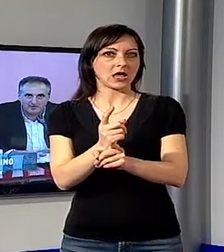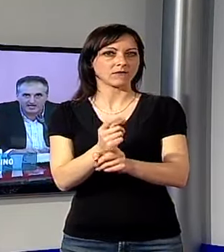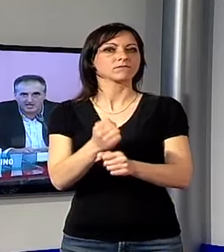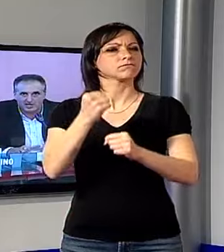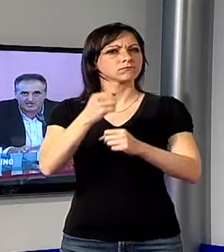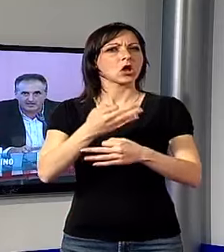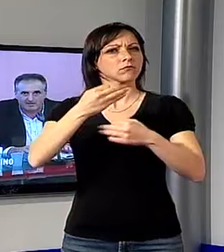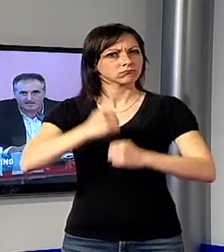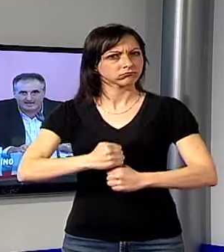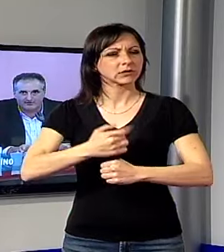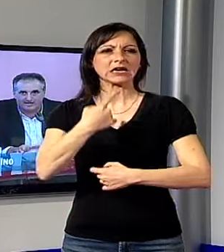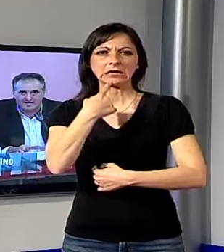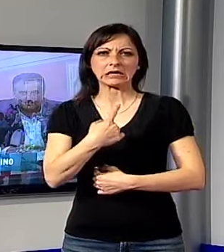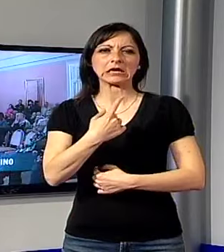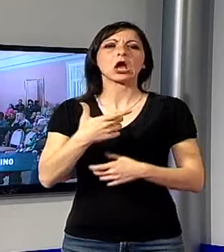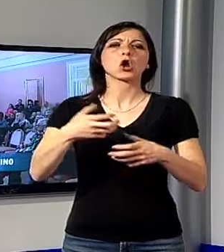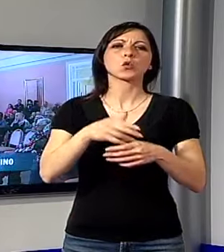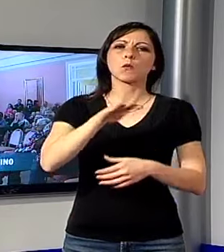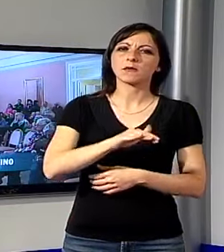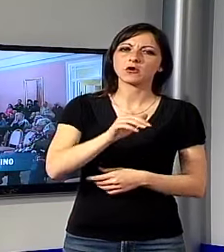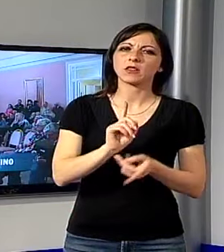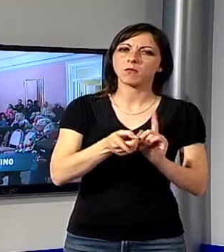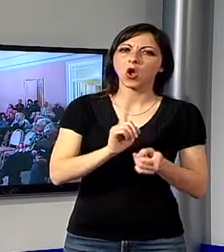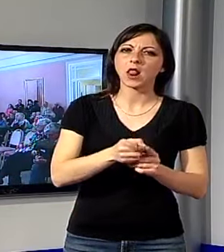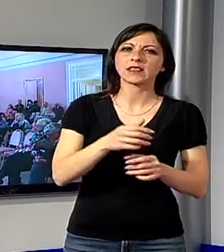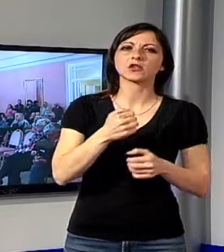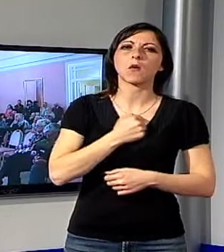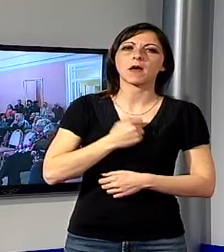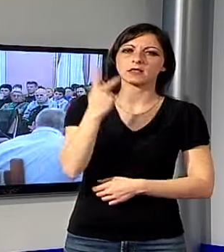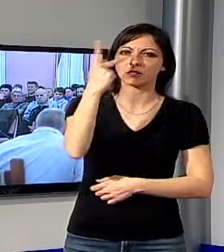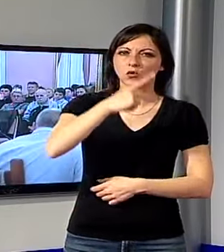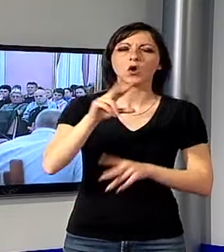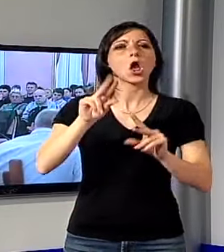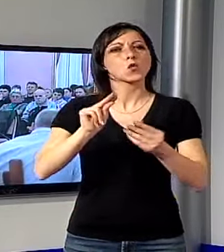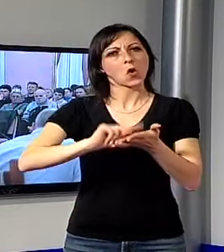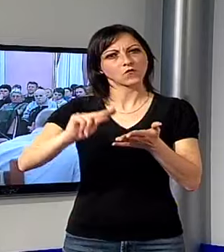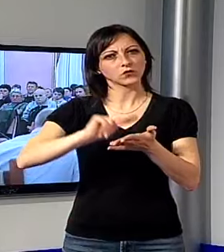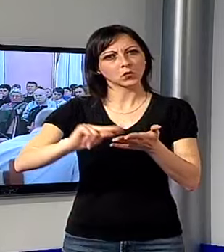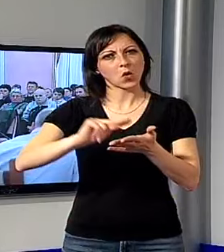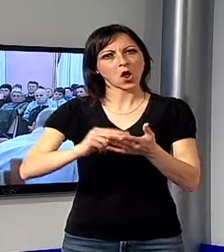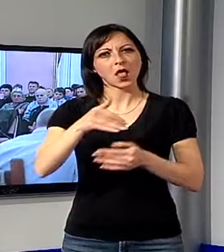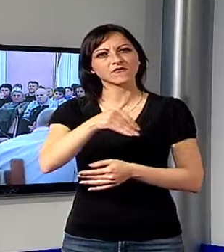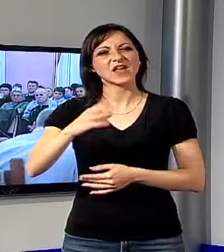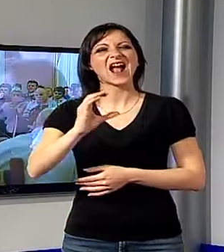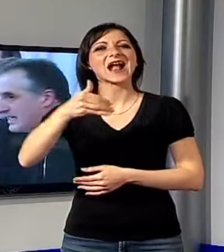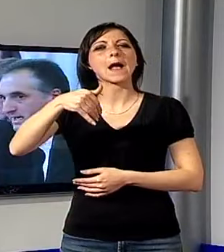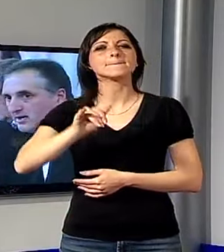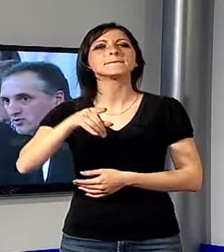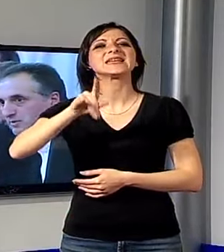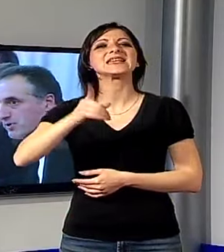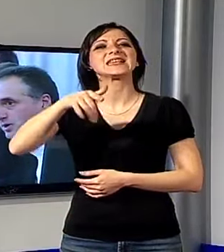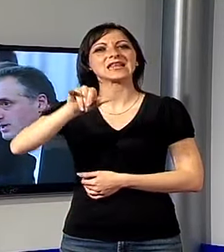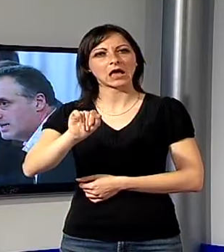i gruppi di minoranza di Bagni di Lucca. Il nuovo polo scolastico da realizzare in via Campiglia è totalmente